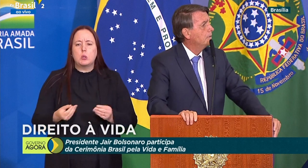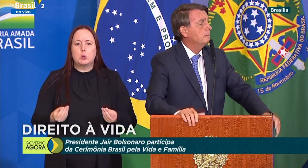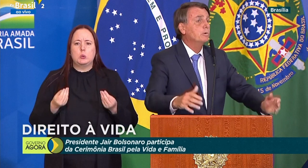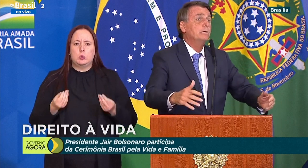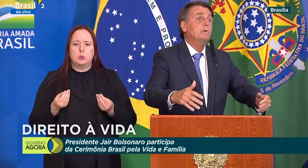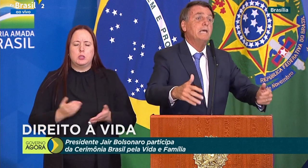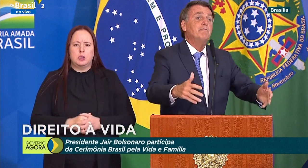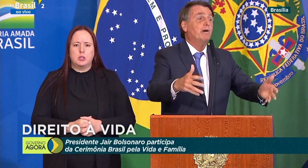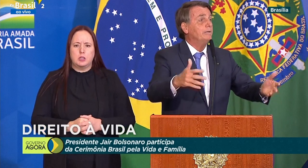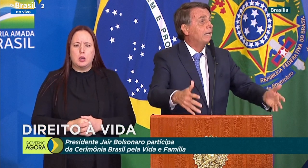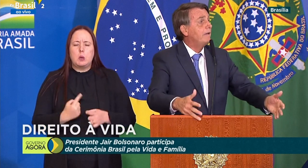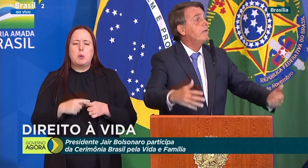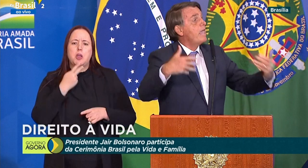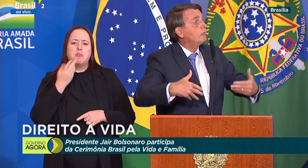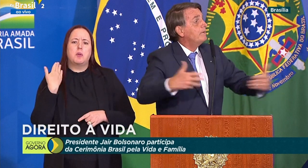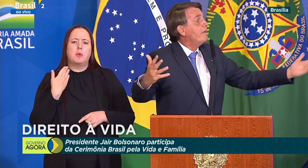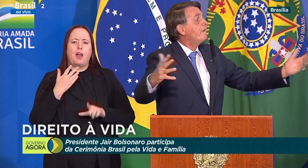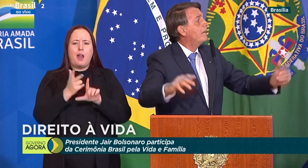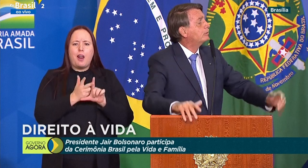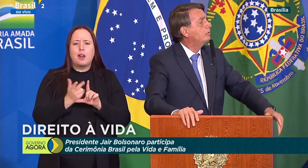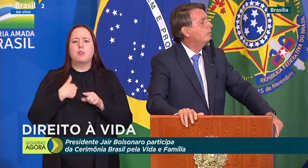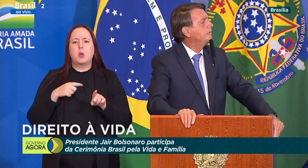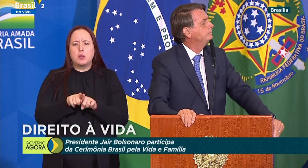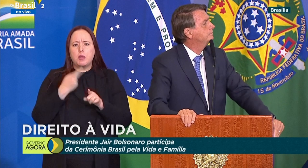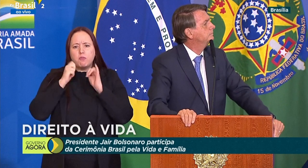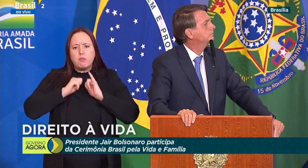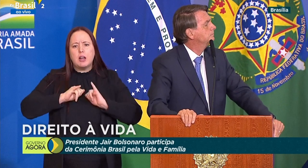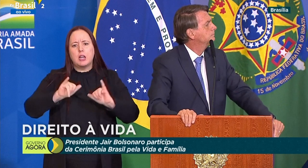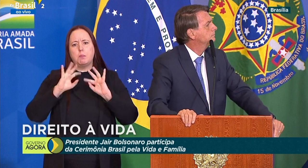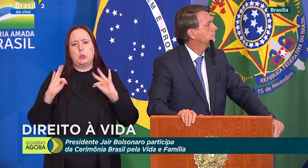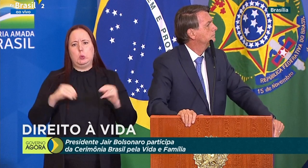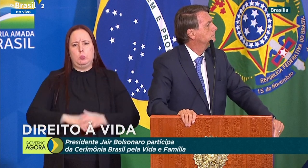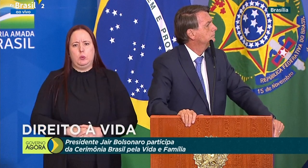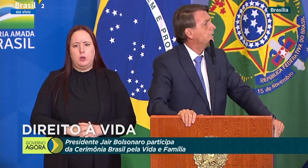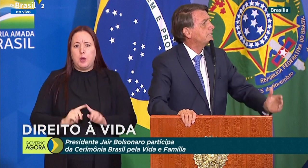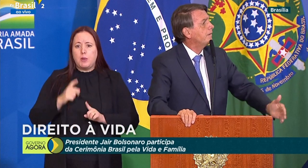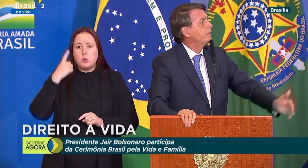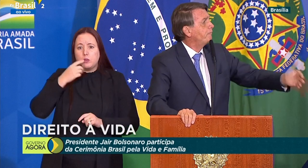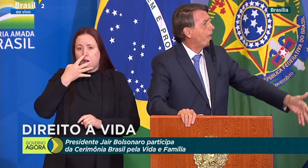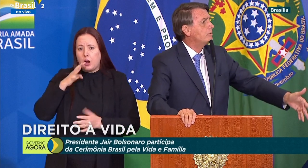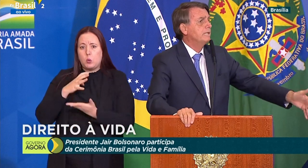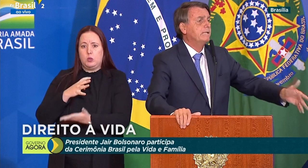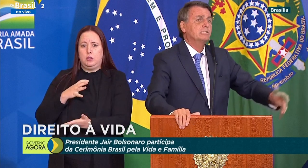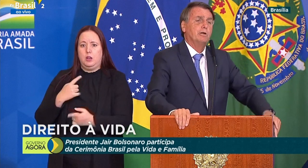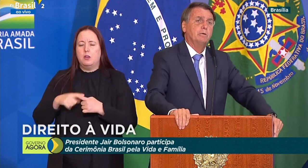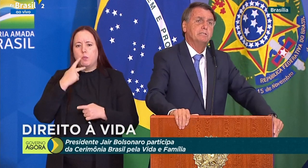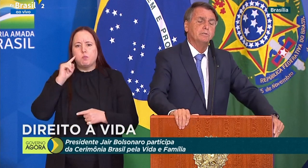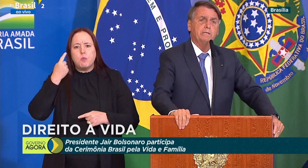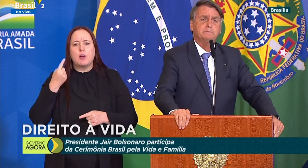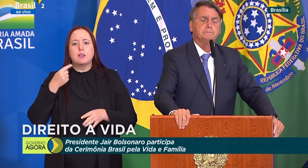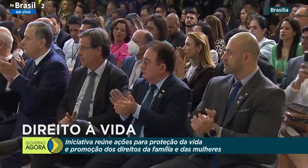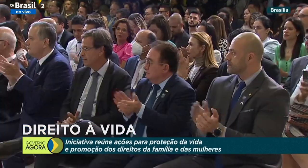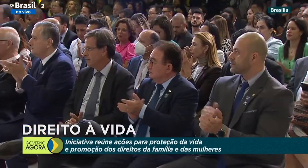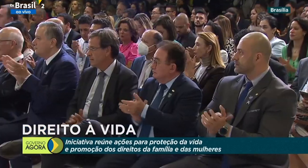news porque o que ele falou na live, eu também falei para todo mundo que estava havendo fraude nas eleições de